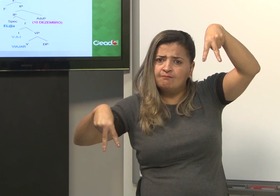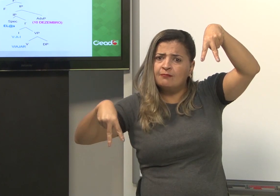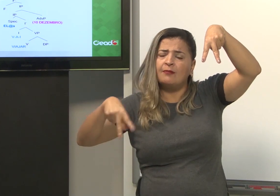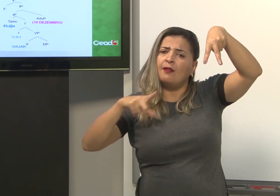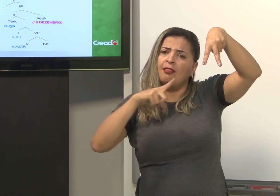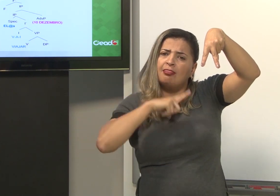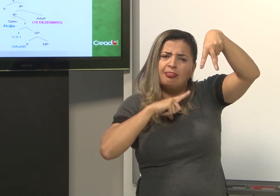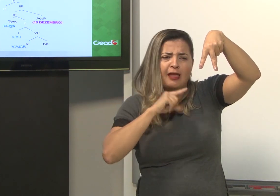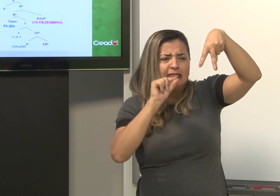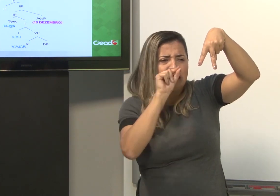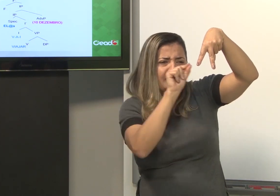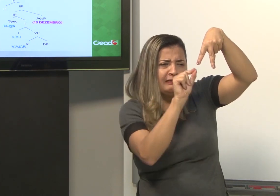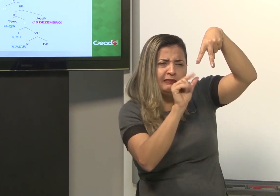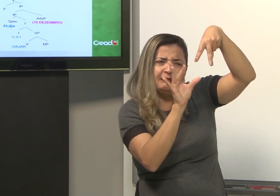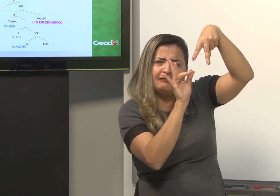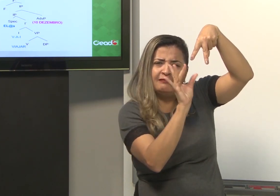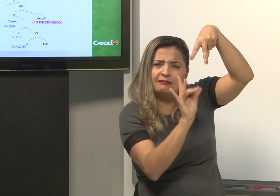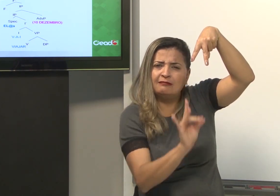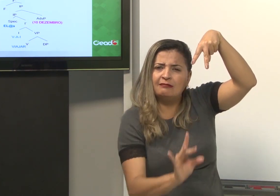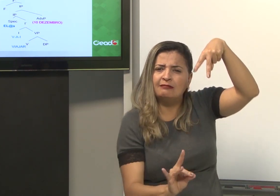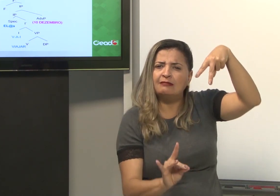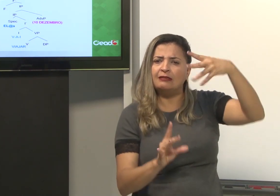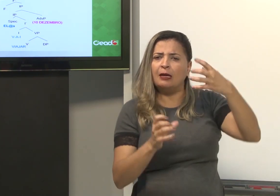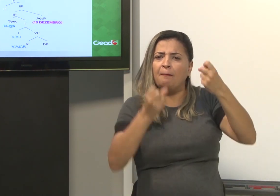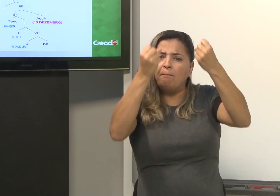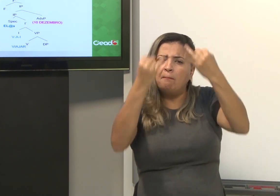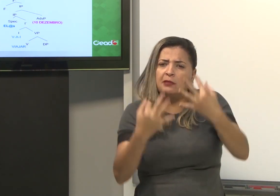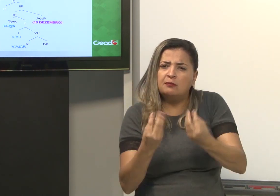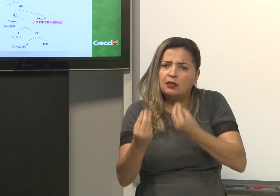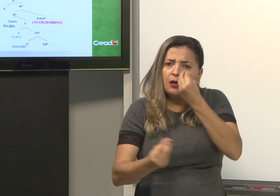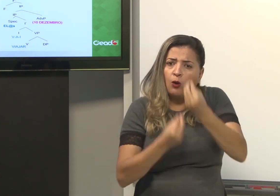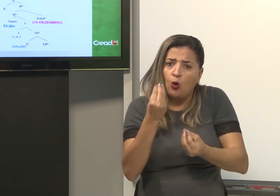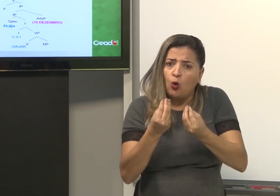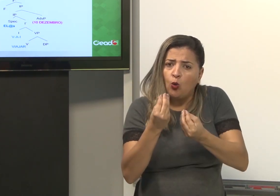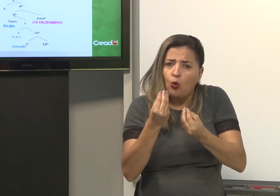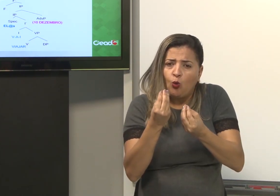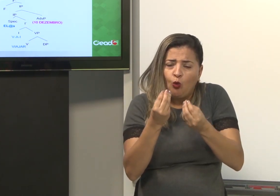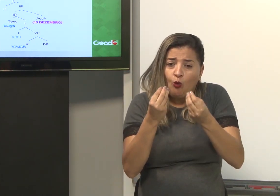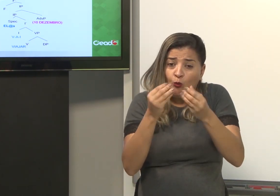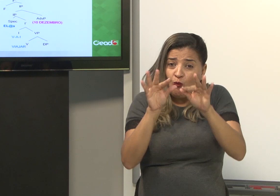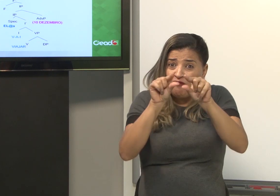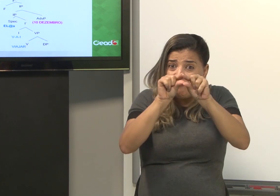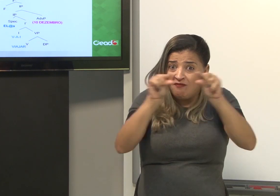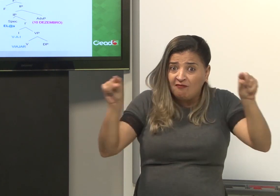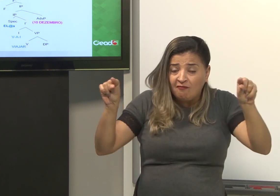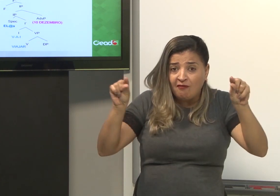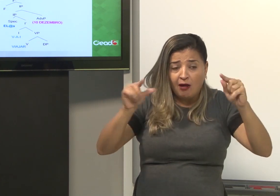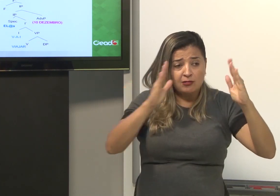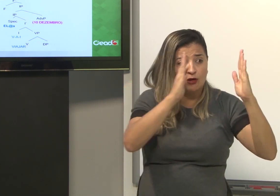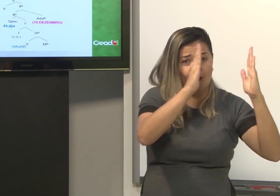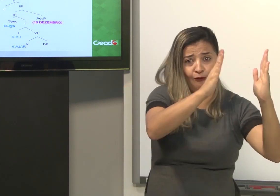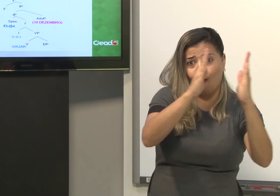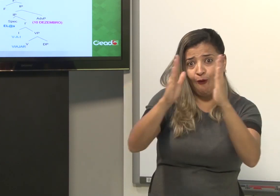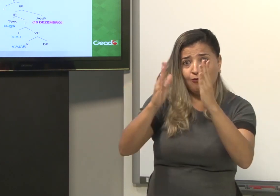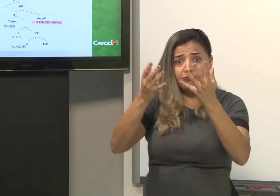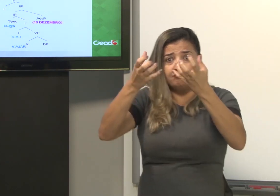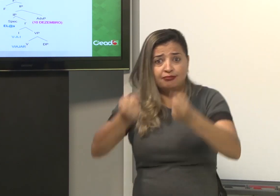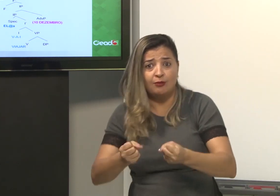Então temos ali várias subdivisões, bem detalhadas, explicando as frases,